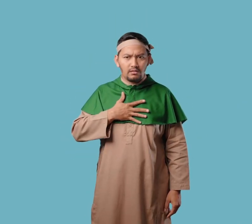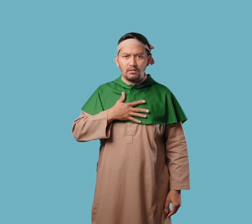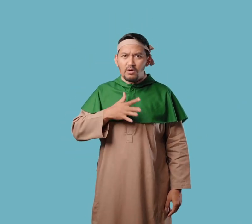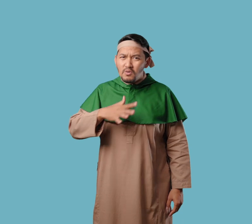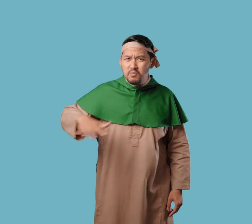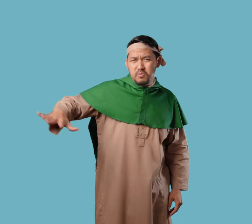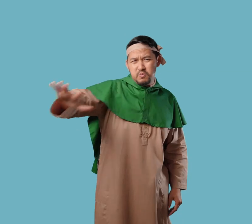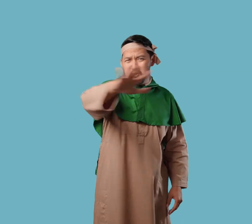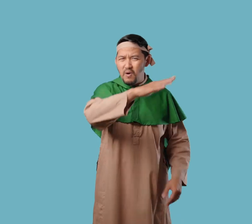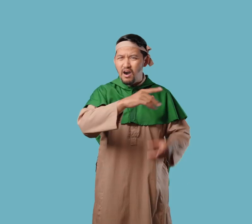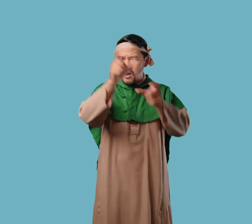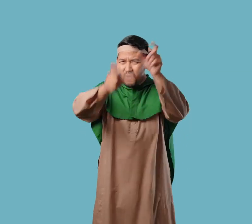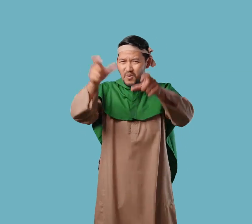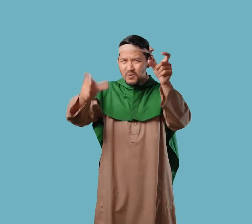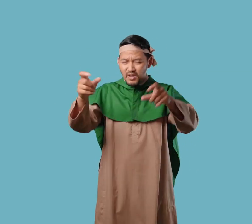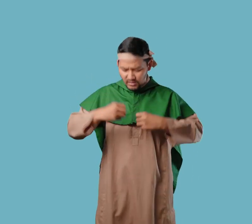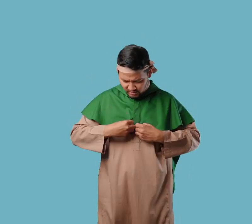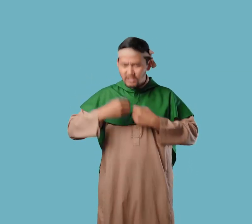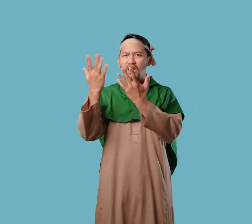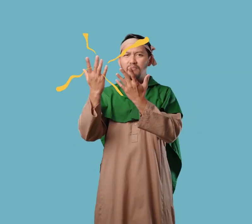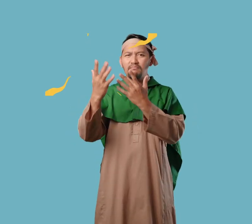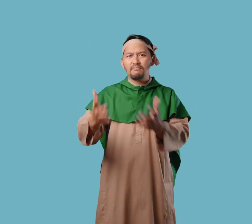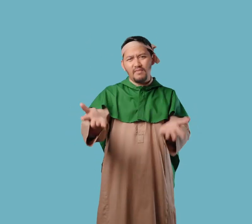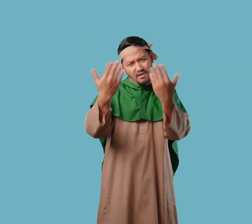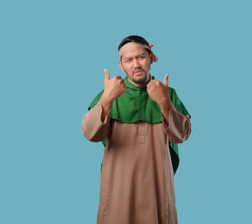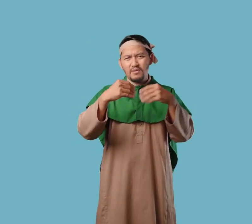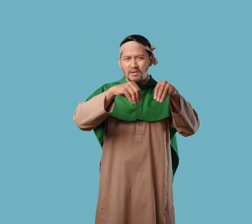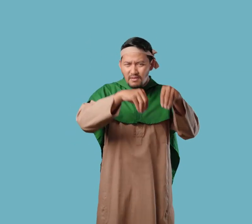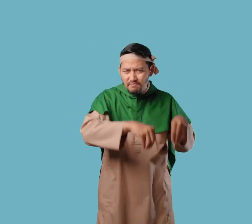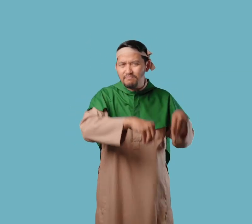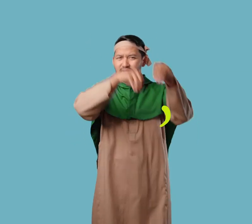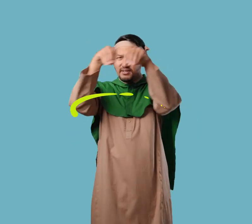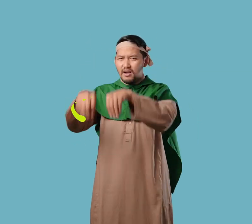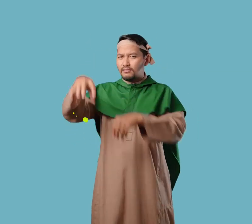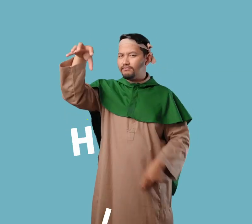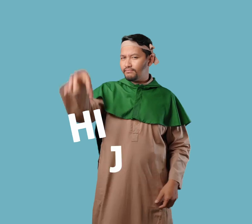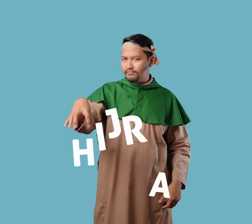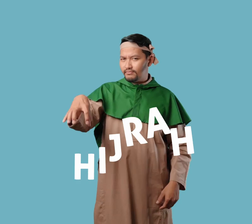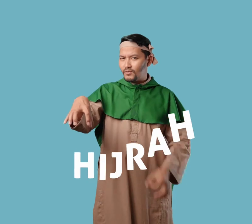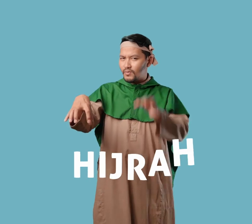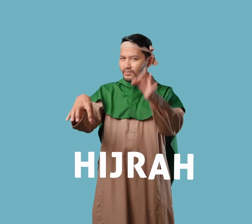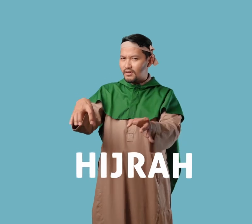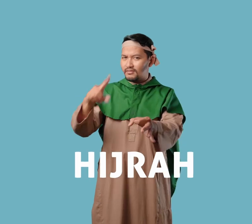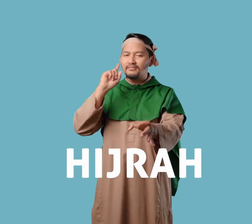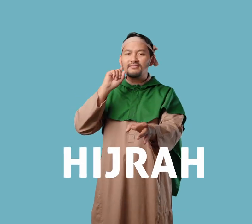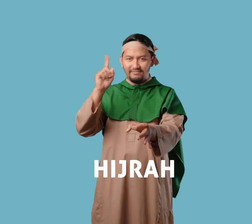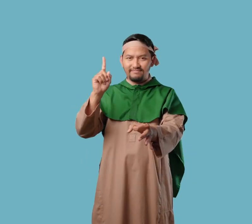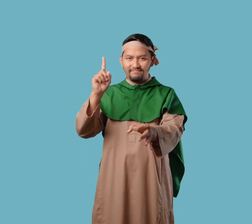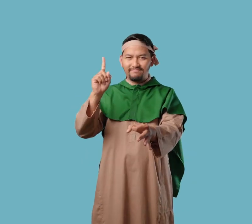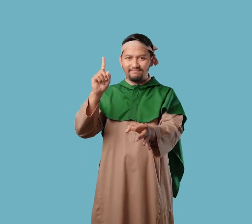perintah kepada umat muslim agar berpindah tempat ke tempat yang lebih baik Berhijrah ke kota